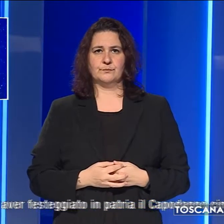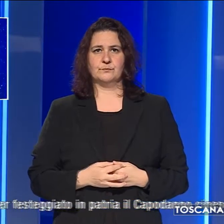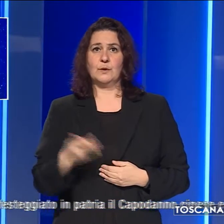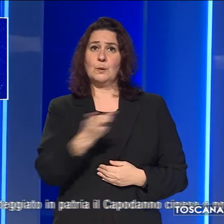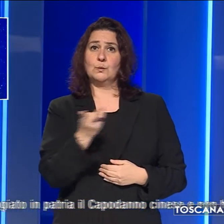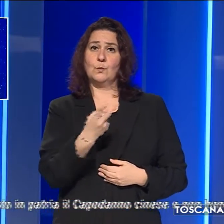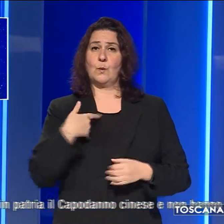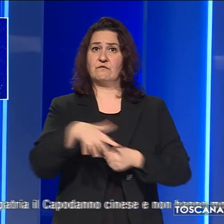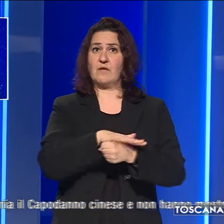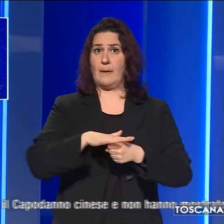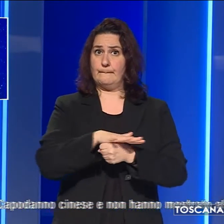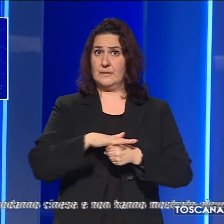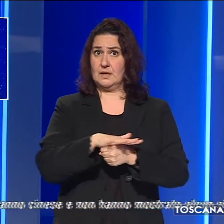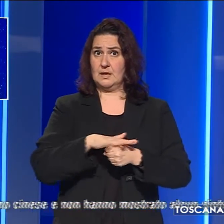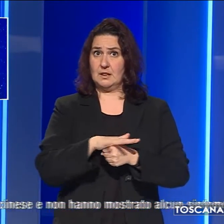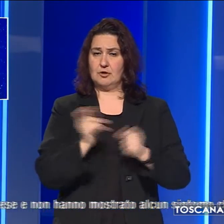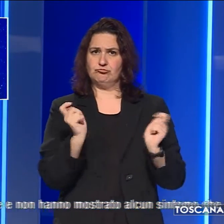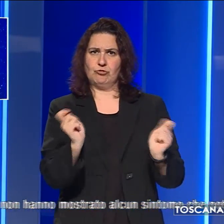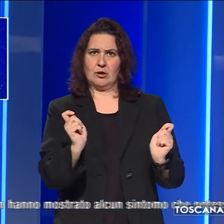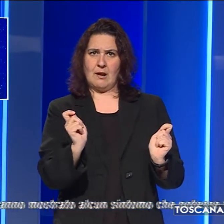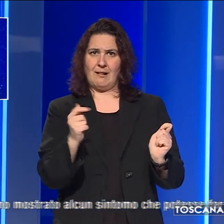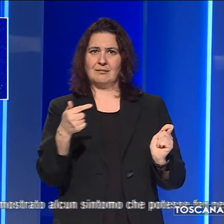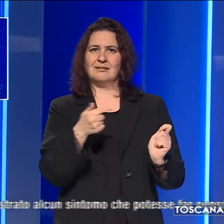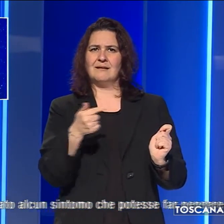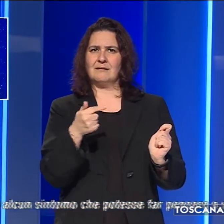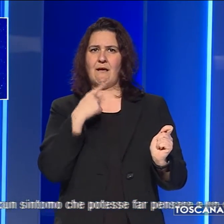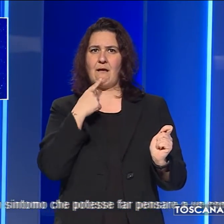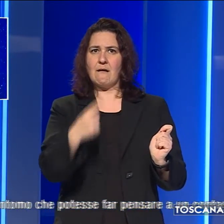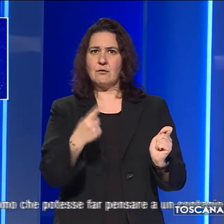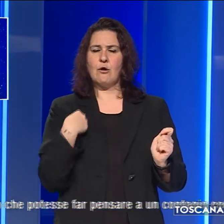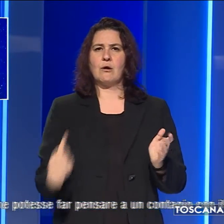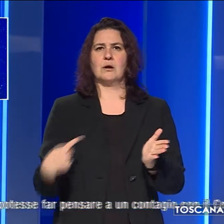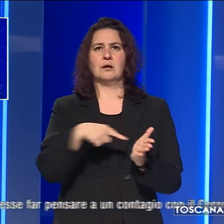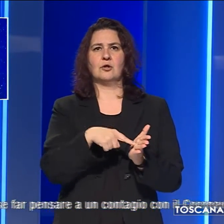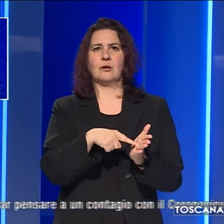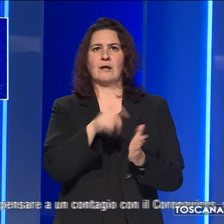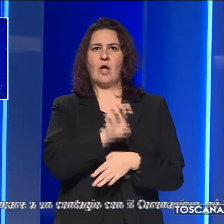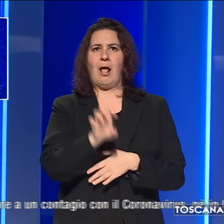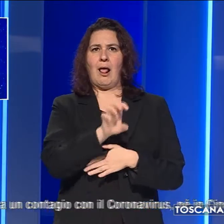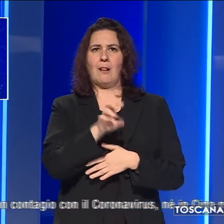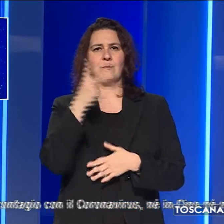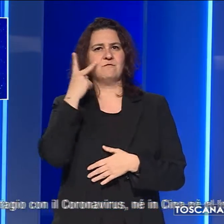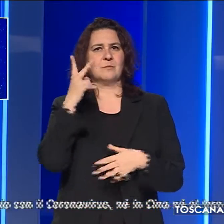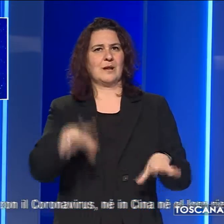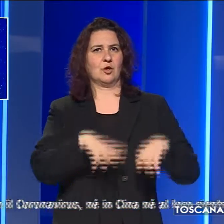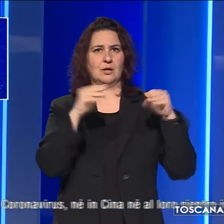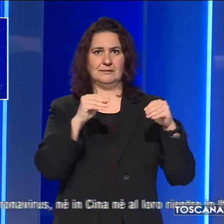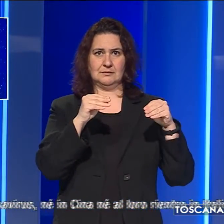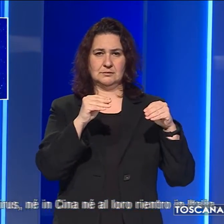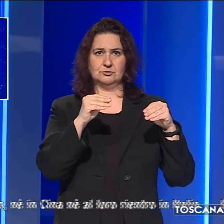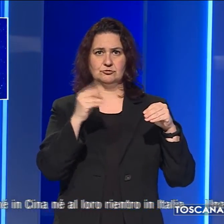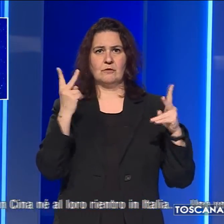famiglie, come riporta oggi il Tirreno, sono tornate all'Elba i primi giorni di febbraio, dopo aver